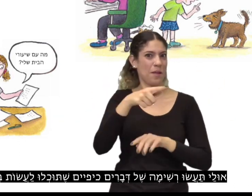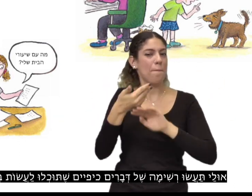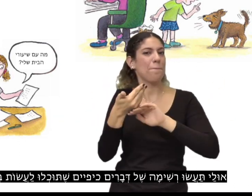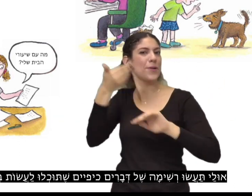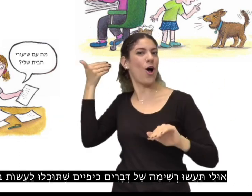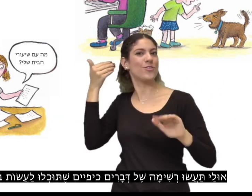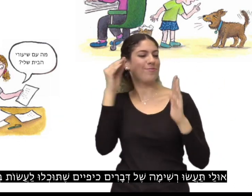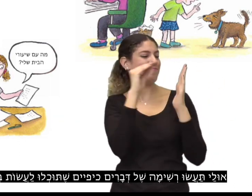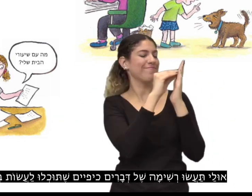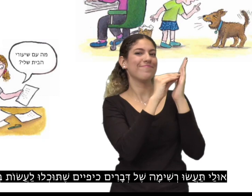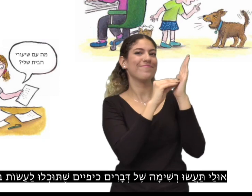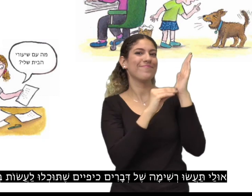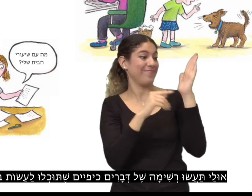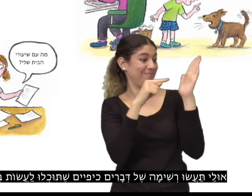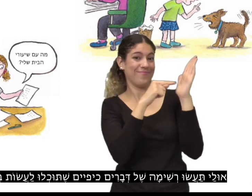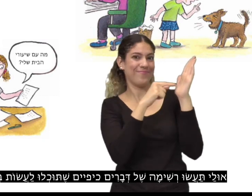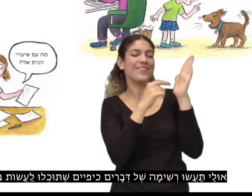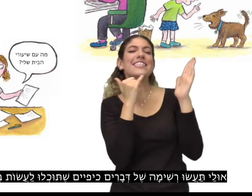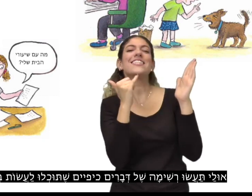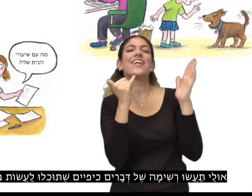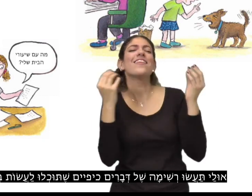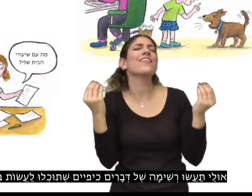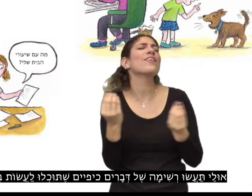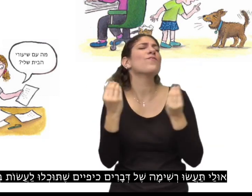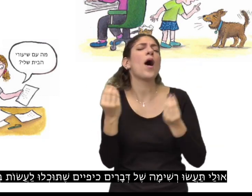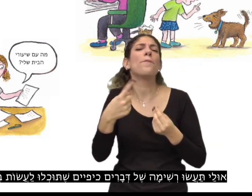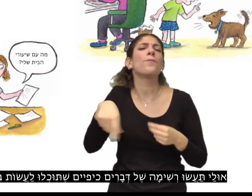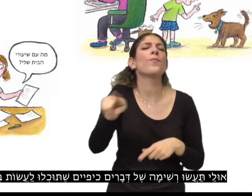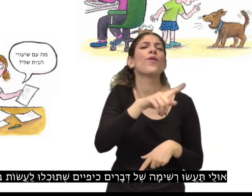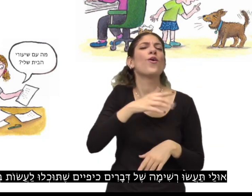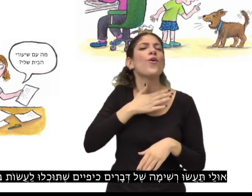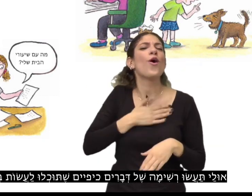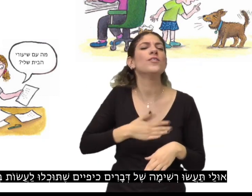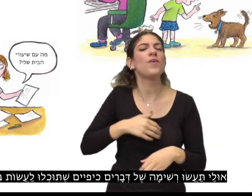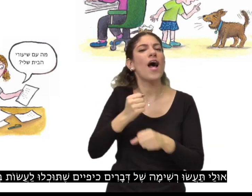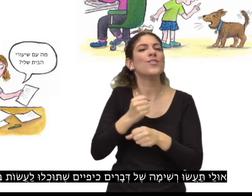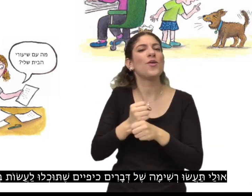אולי תעשו רשימה של דברים כאפים שתוכלו לעשות ביחד.